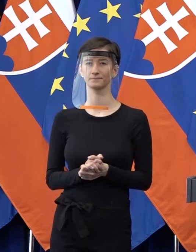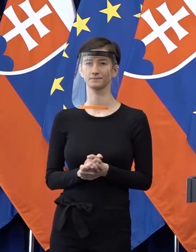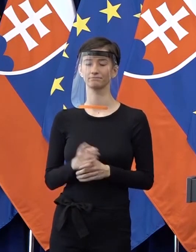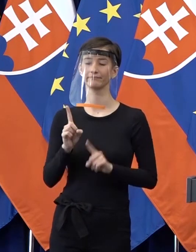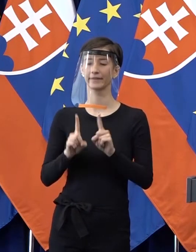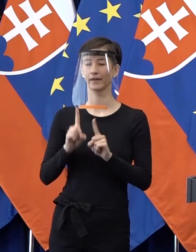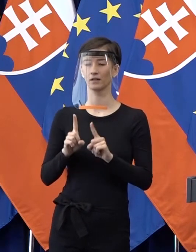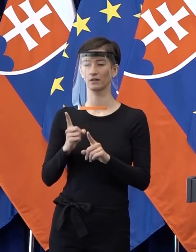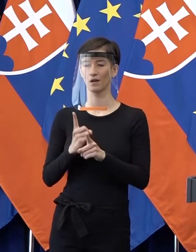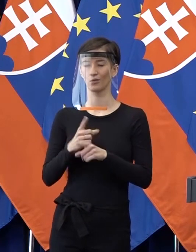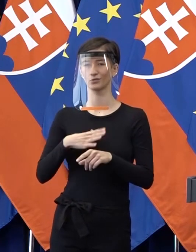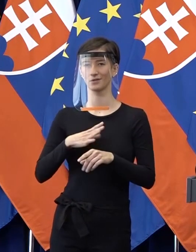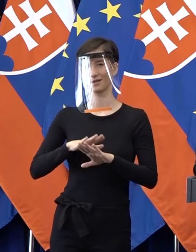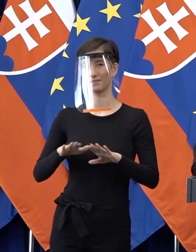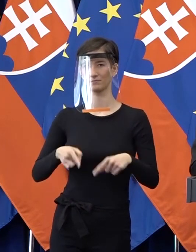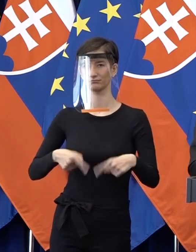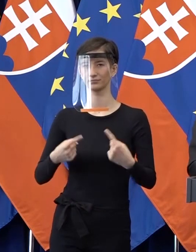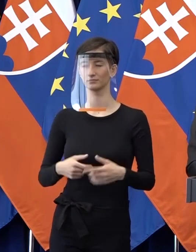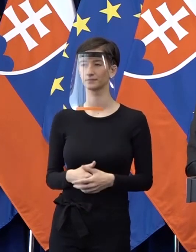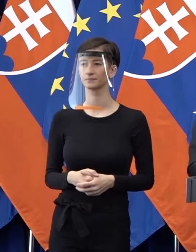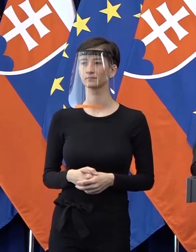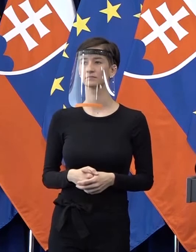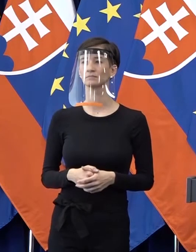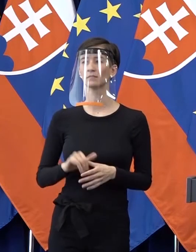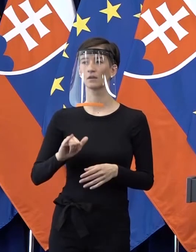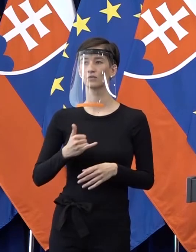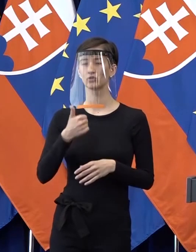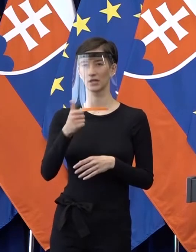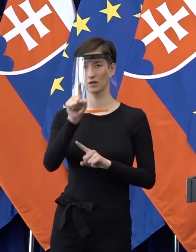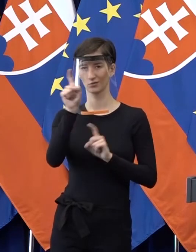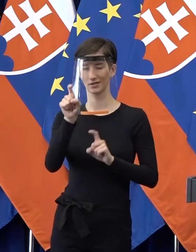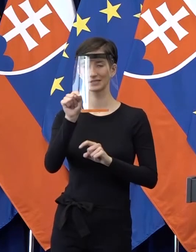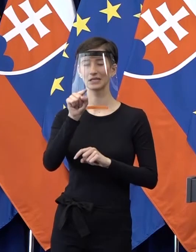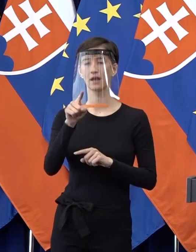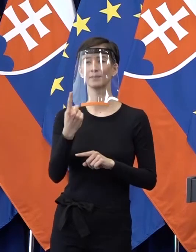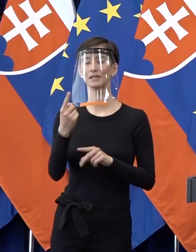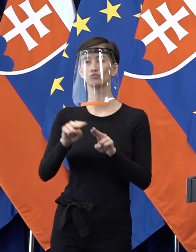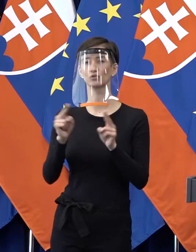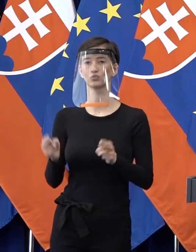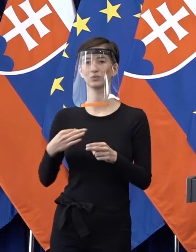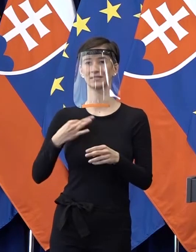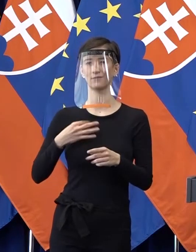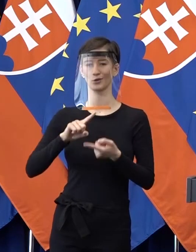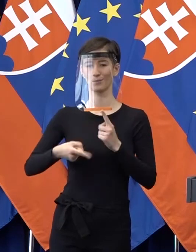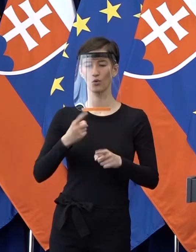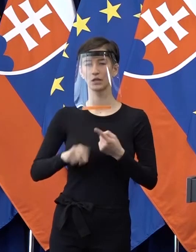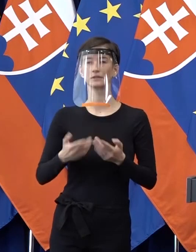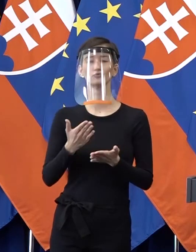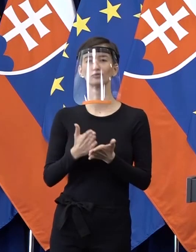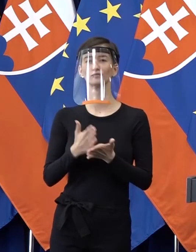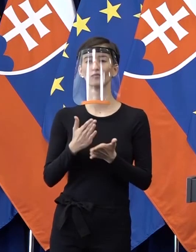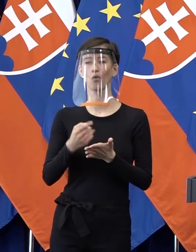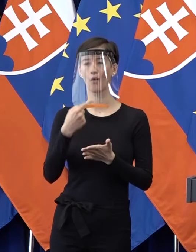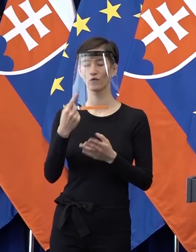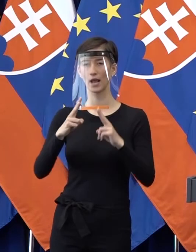úmyslom robené. Ešte ak môžem, jednu otázku o Inšitút zdravotnej politiky, vždy hovorí tie predikcie a hovorí o nových čísloch a